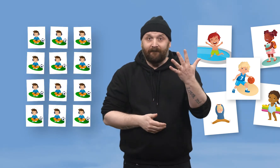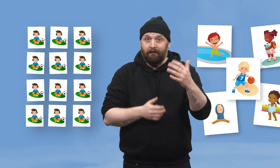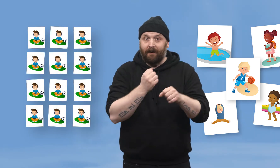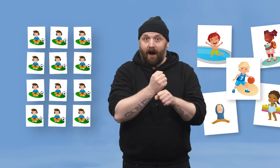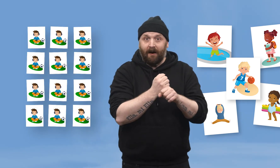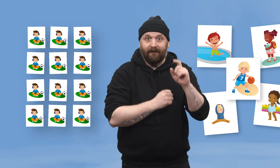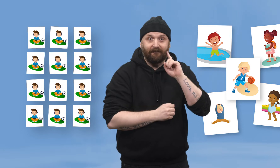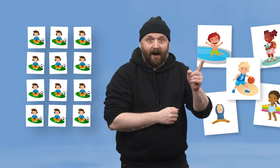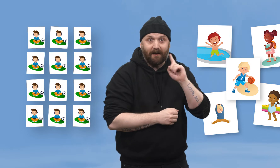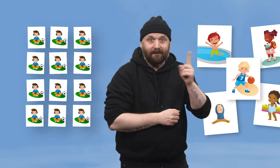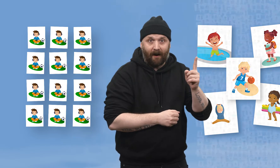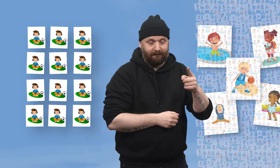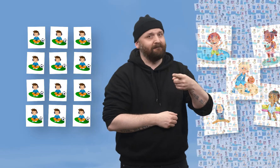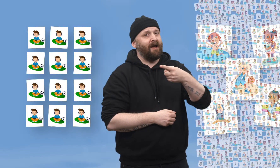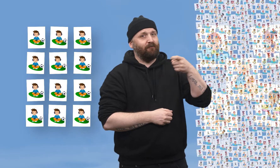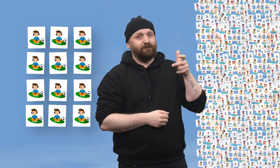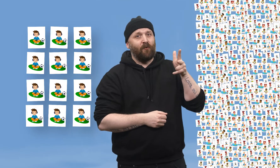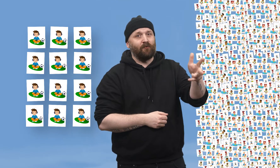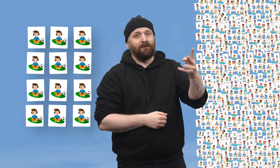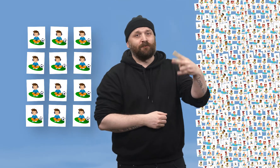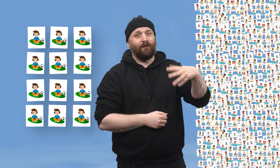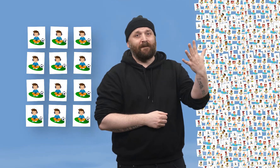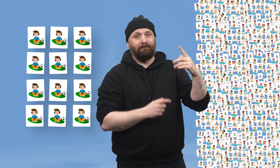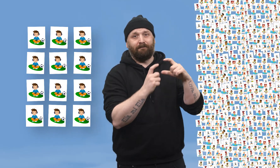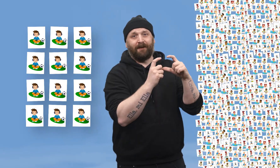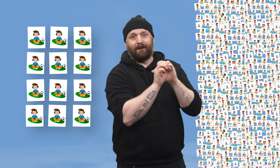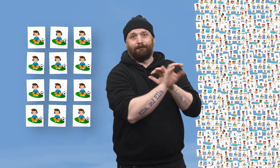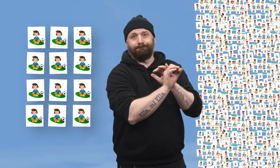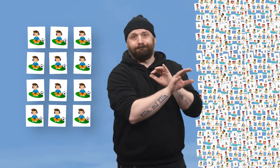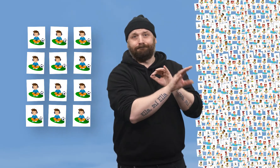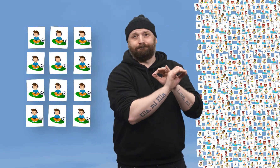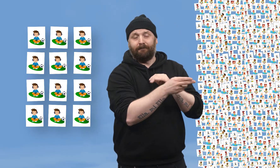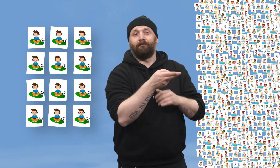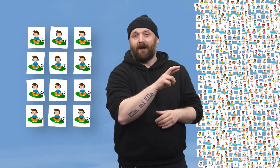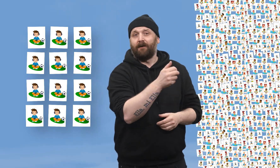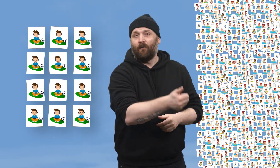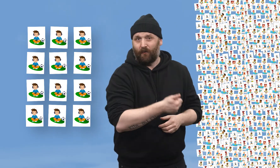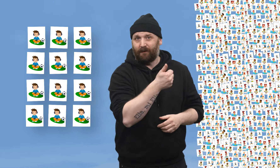Fem ganger hver dag vil si 1825 innlegg i året.